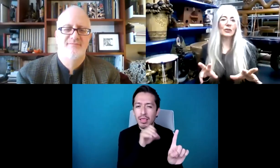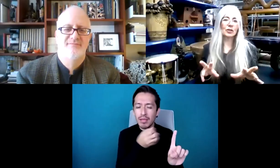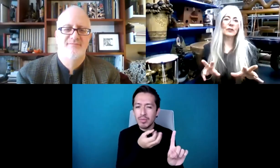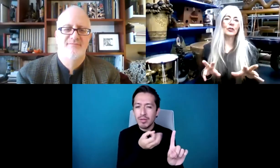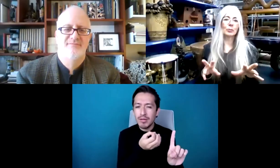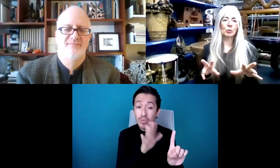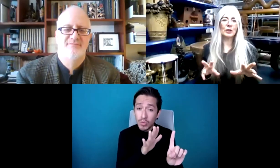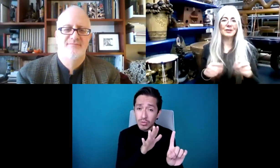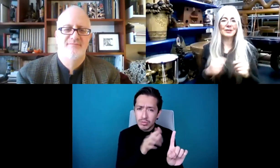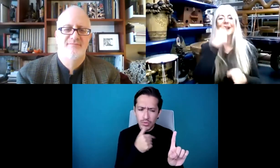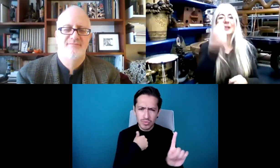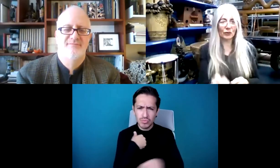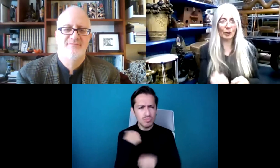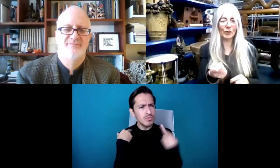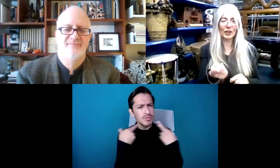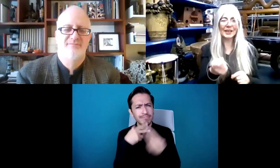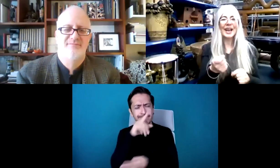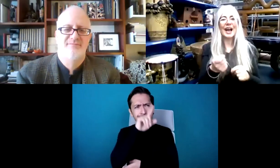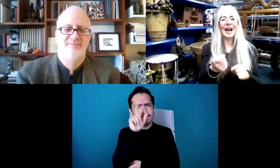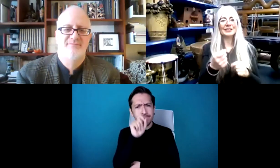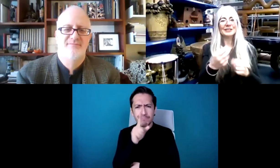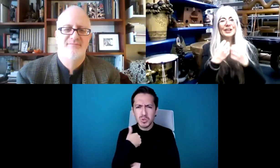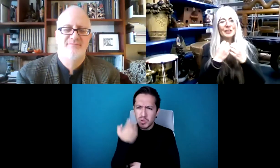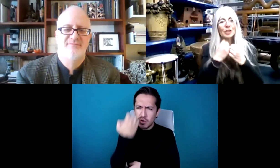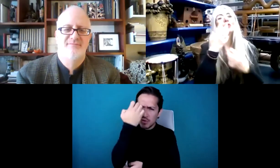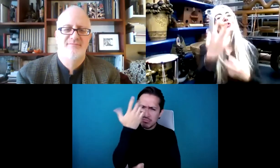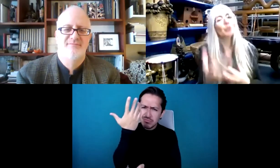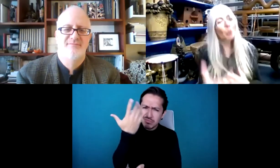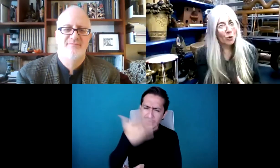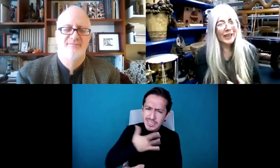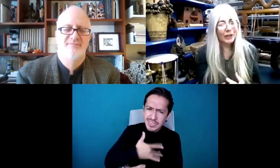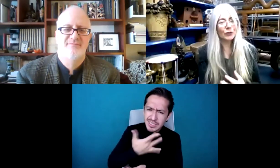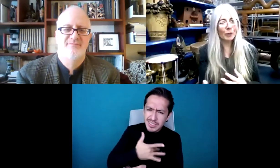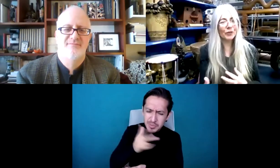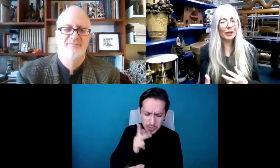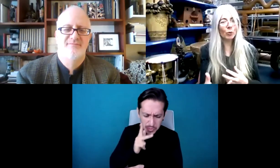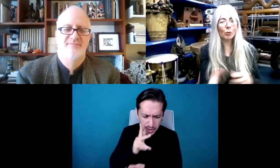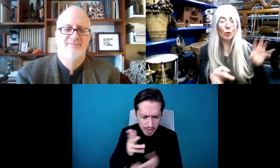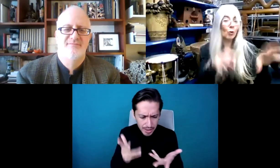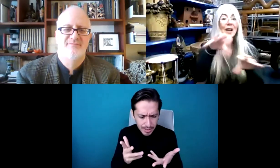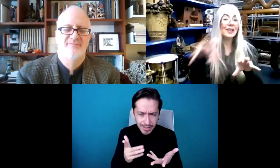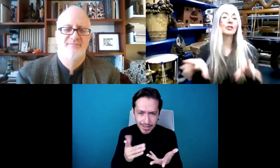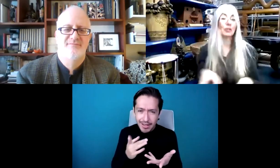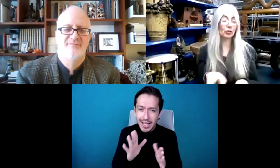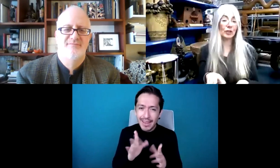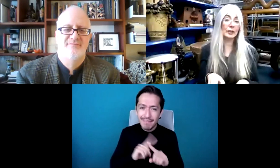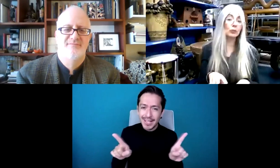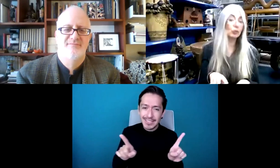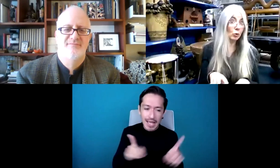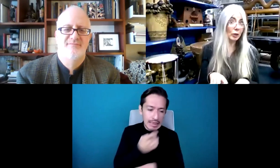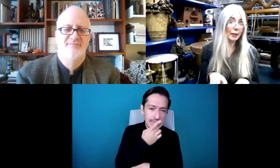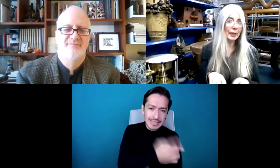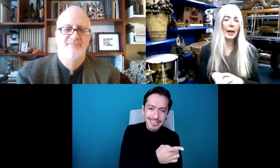preguntarse qué estamos experimentando. Es la diferencia entre decir y contar un relato